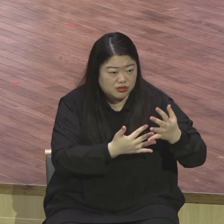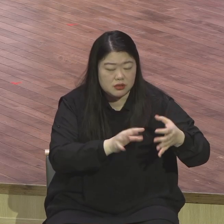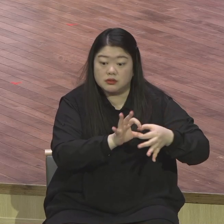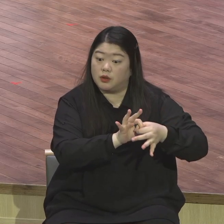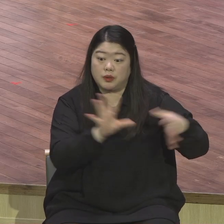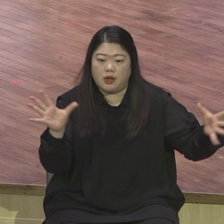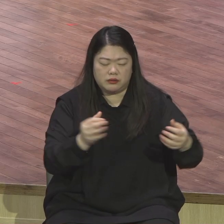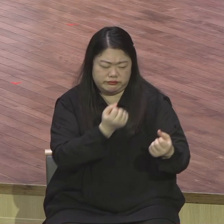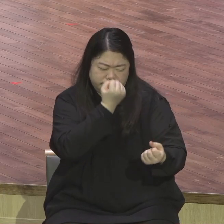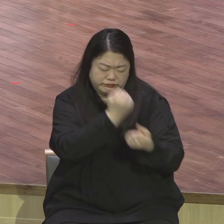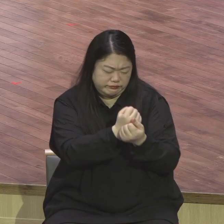가리지 마시기 바랍니다